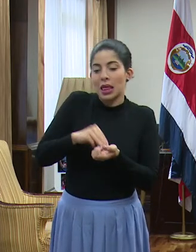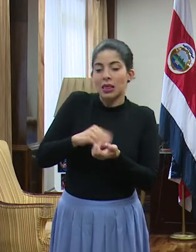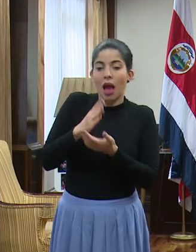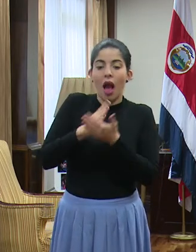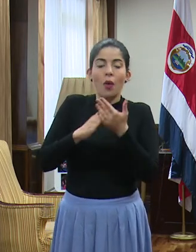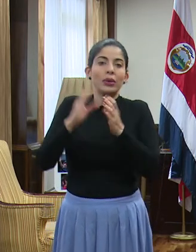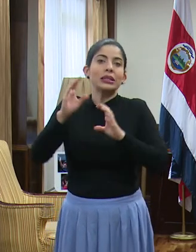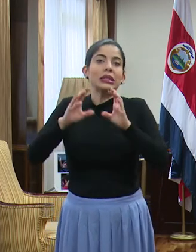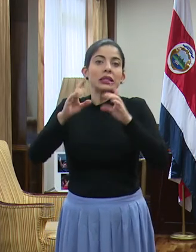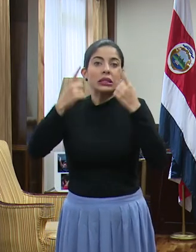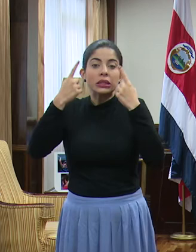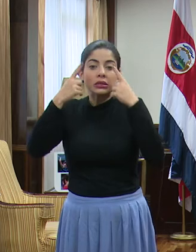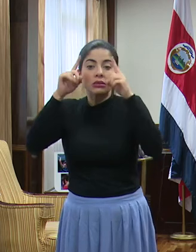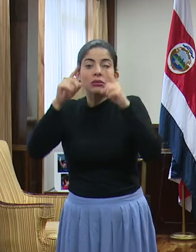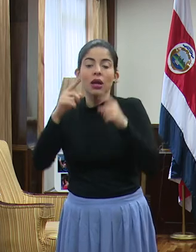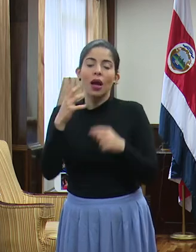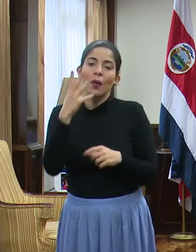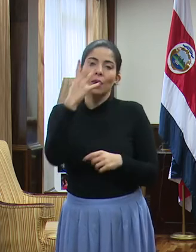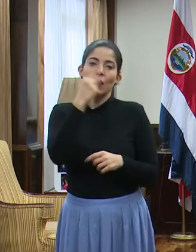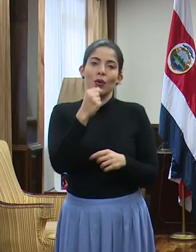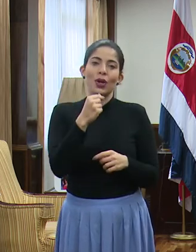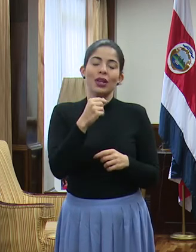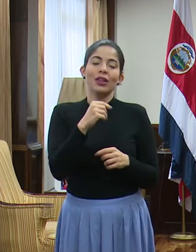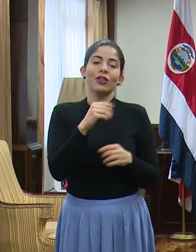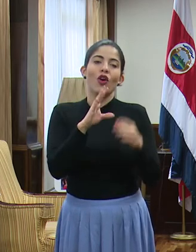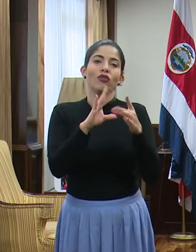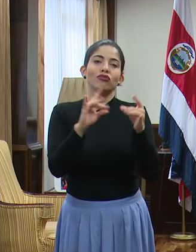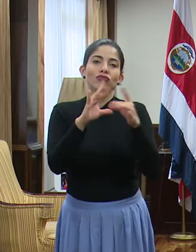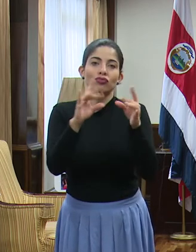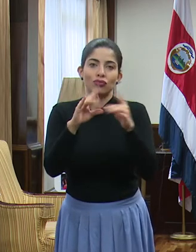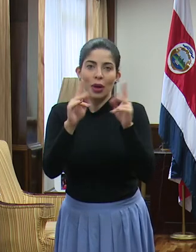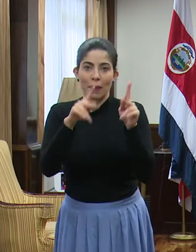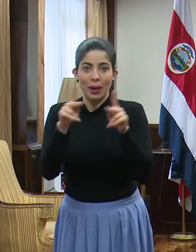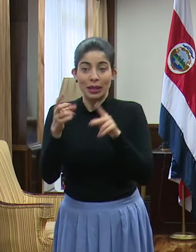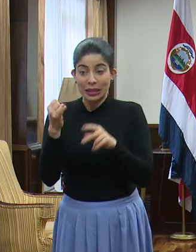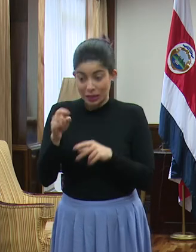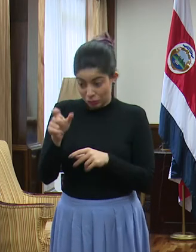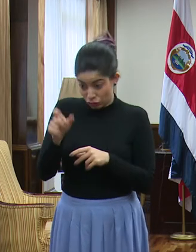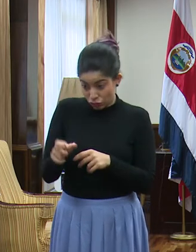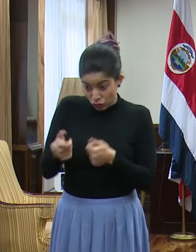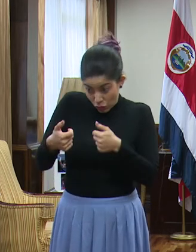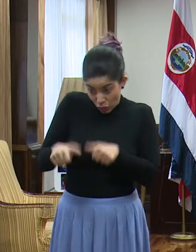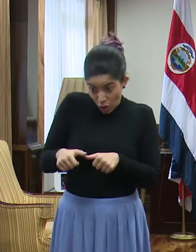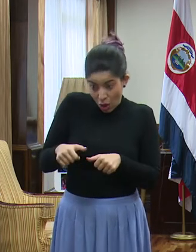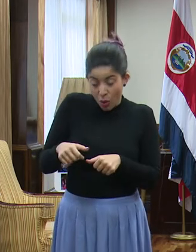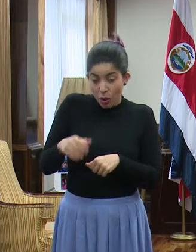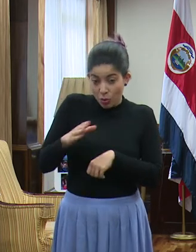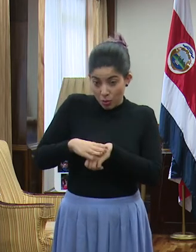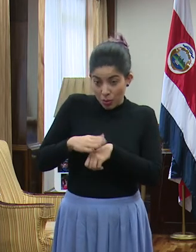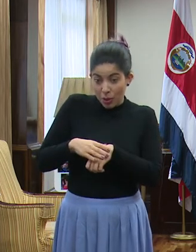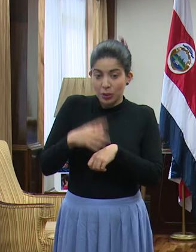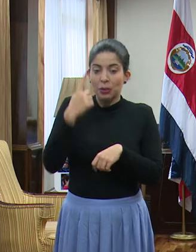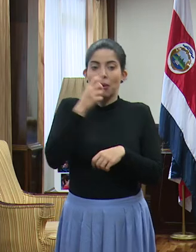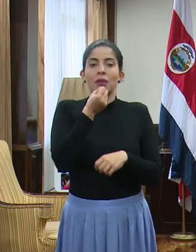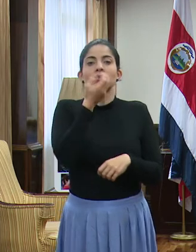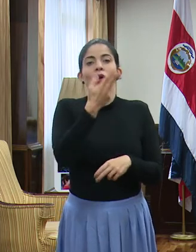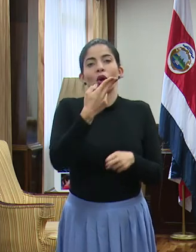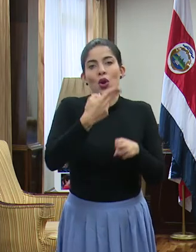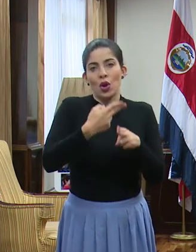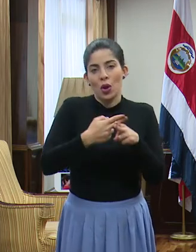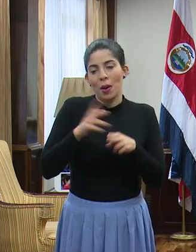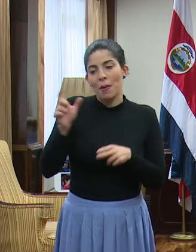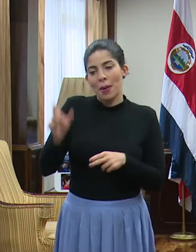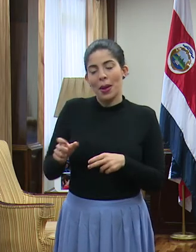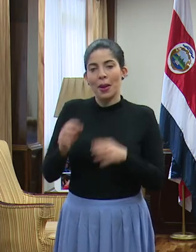triunfo de la ciencia, es bonito hablar con las personas si esas personas están de acuerdo a dar su nombre y a